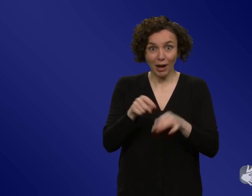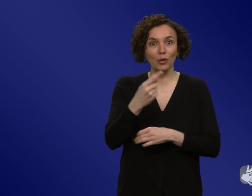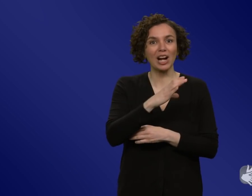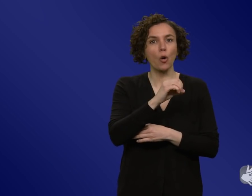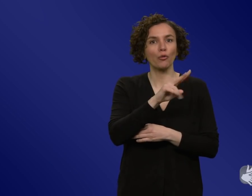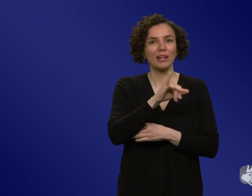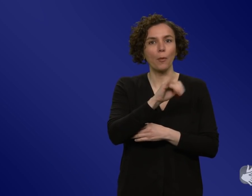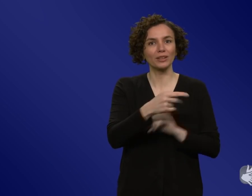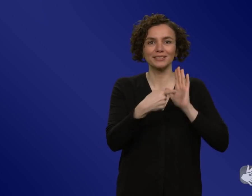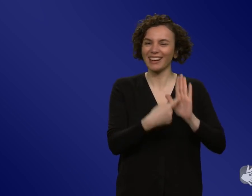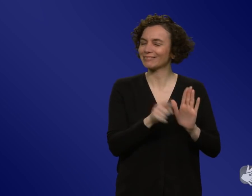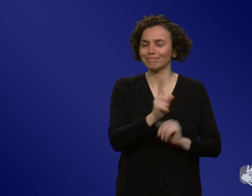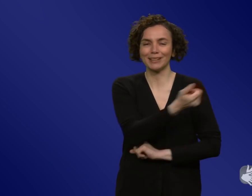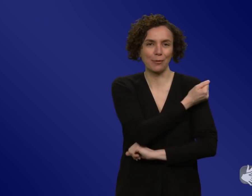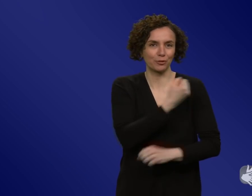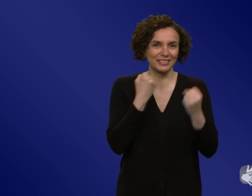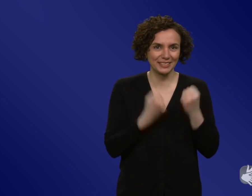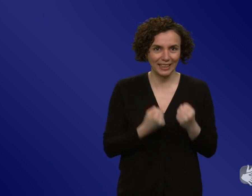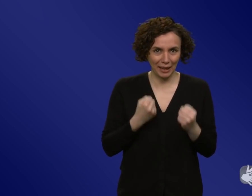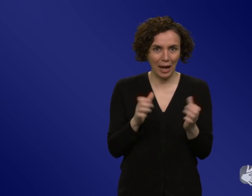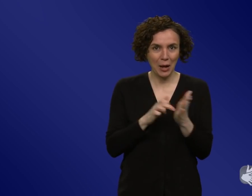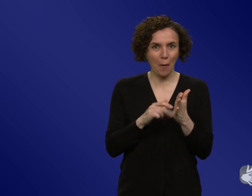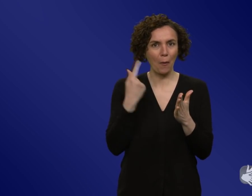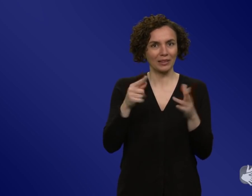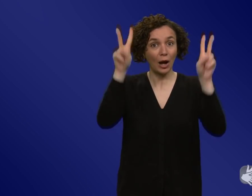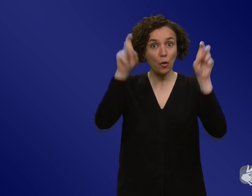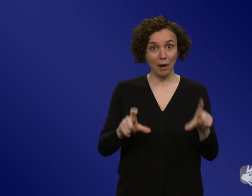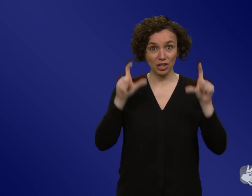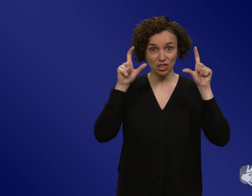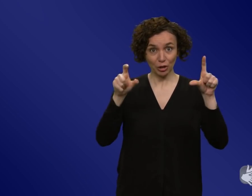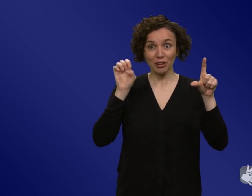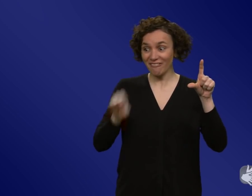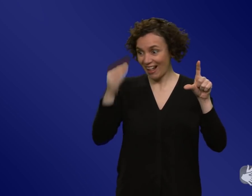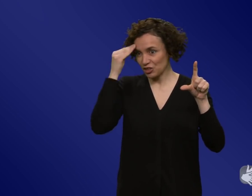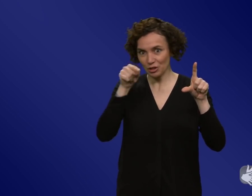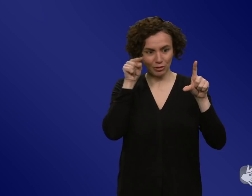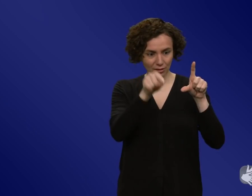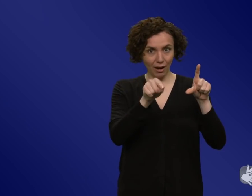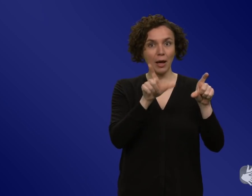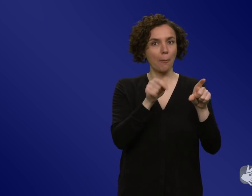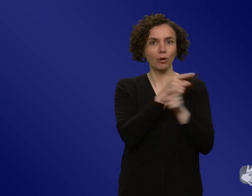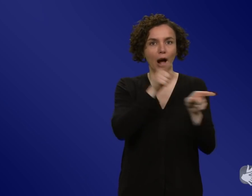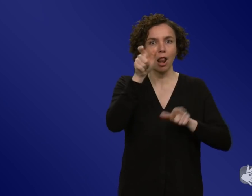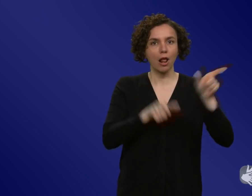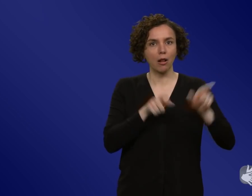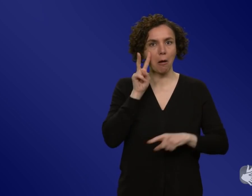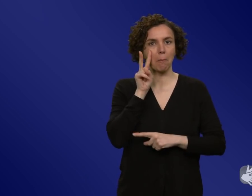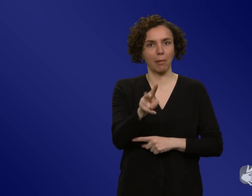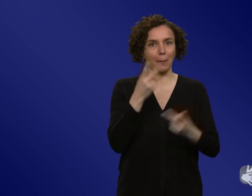die falsche Information wird quasi nochmal mit rotem, fetten Stift eingekreist. Und da spielen natürlich viele Sachen mit. Also wir interessieren uns